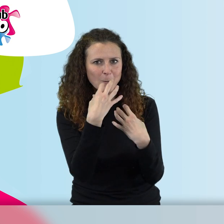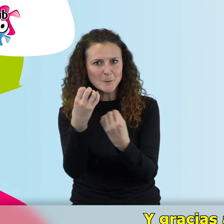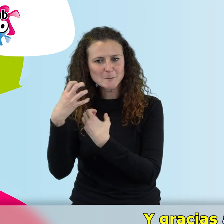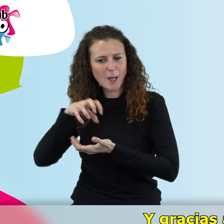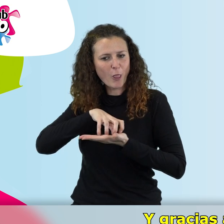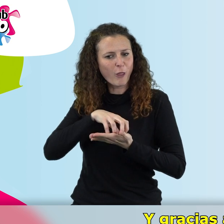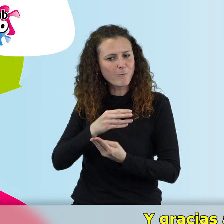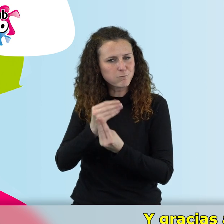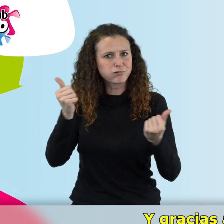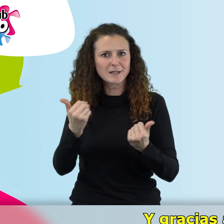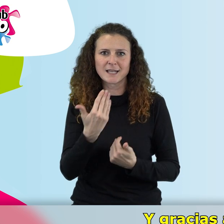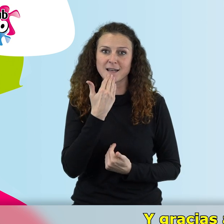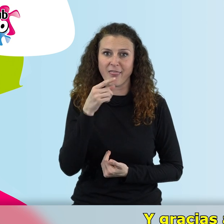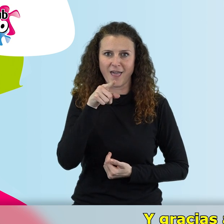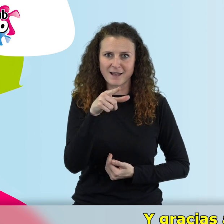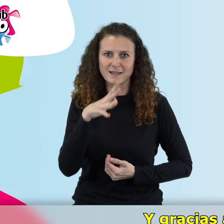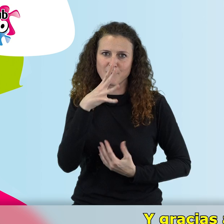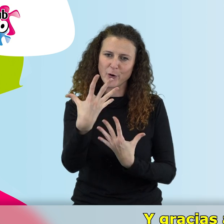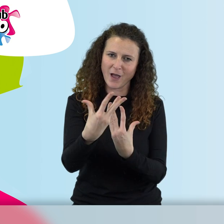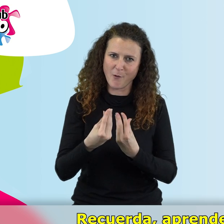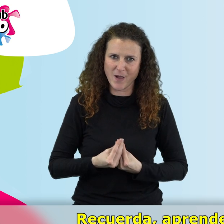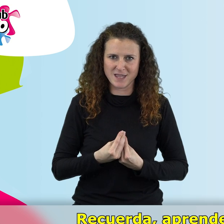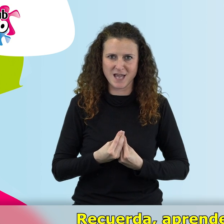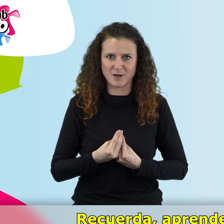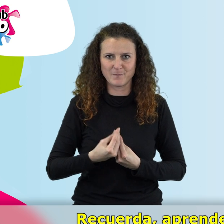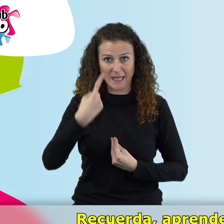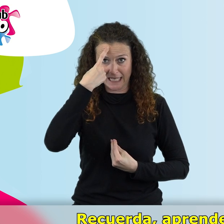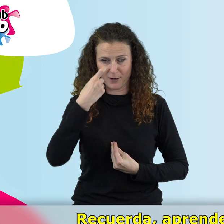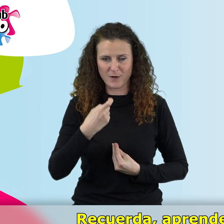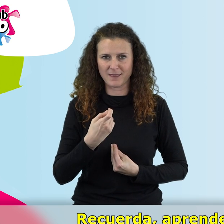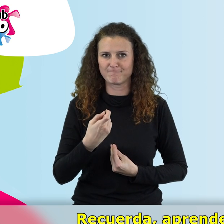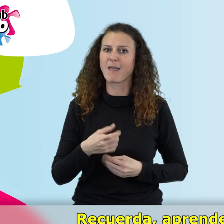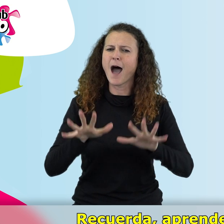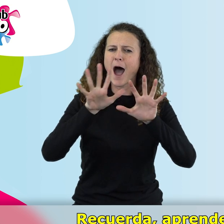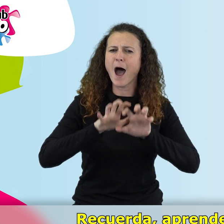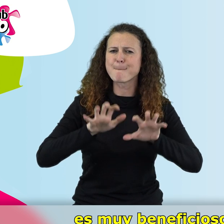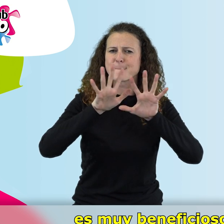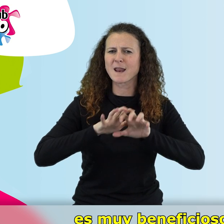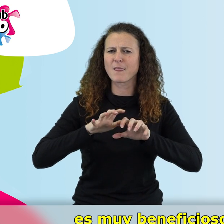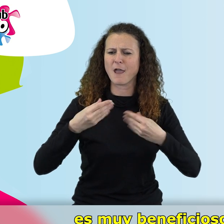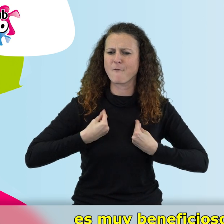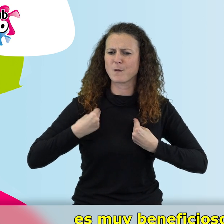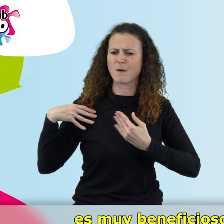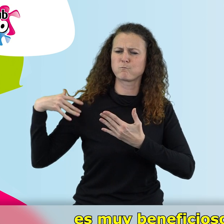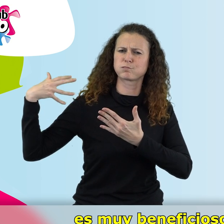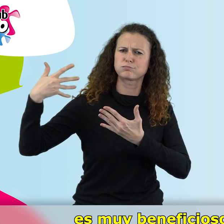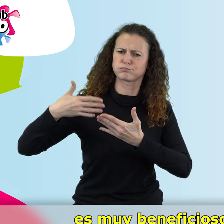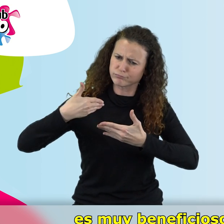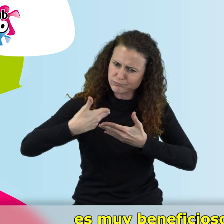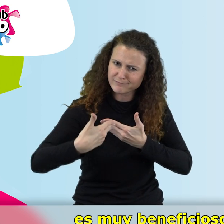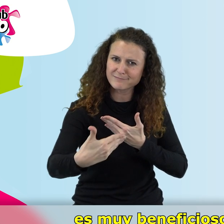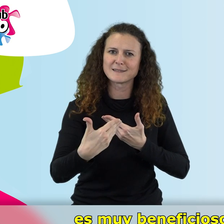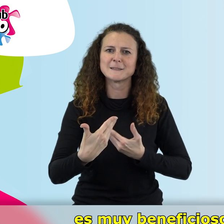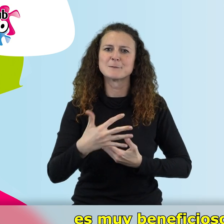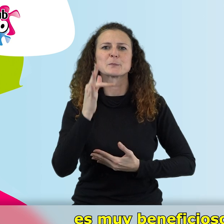dudas y gracias a ti por habernos acompañado. Recuerda, aprender a lo largo de toda la vida es muy beneficioso